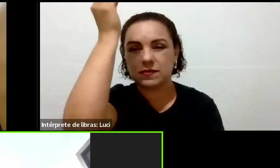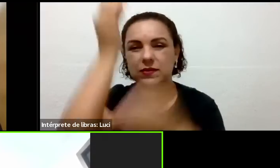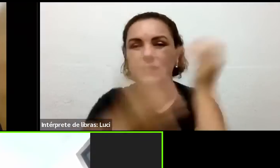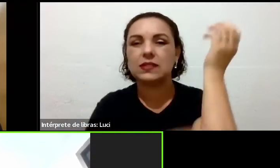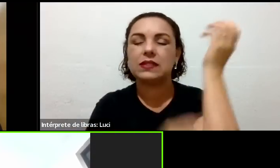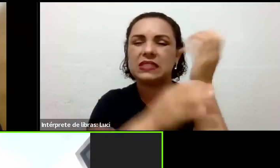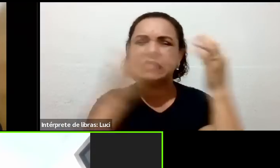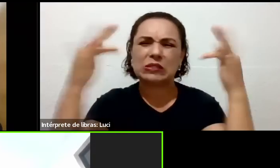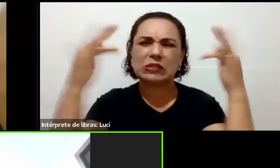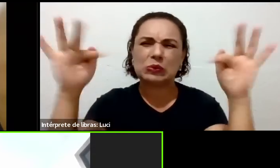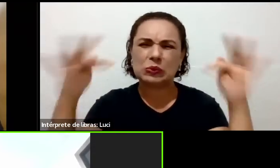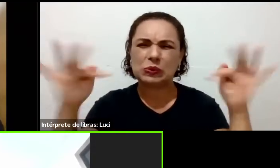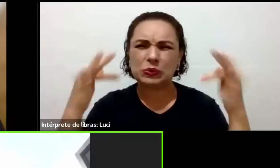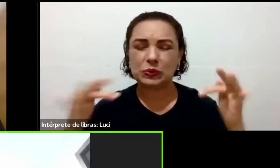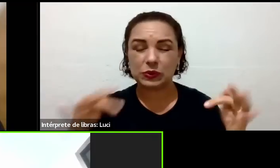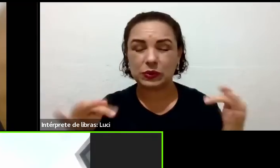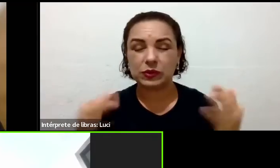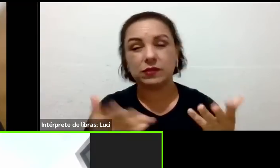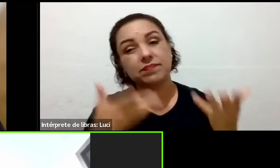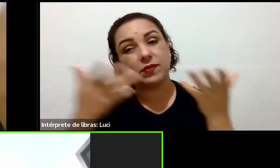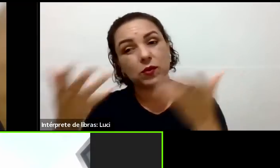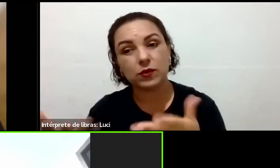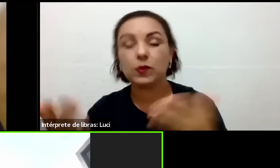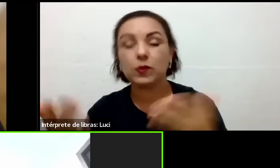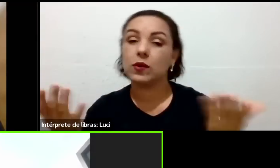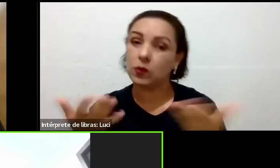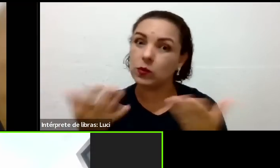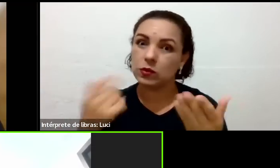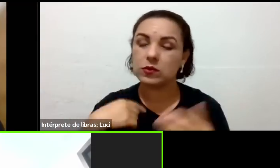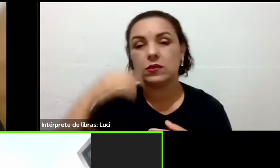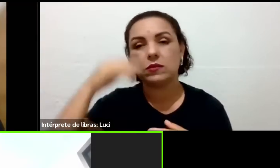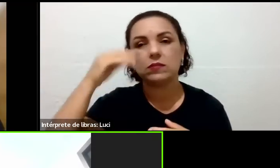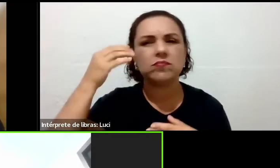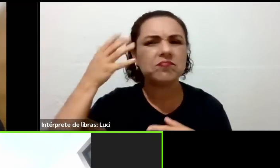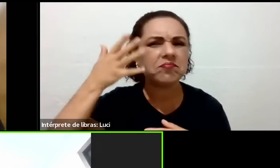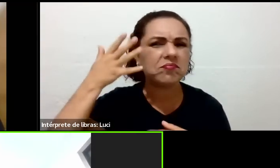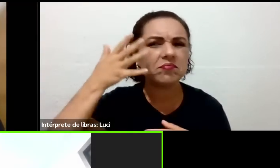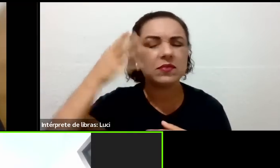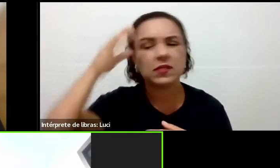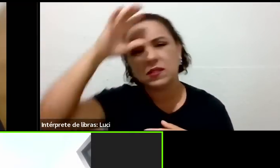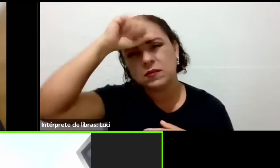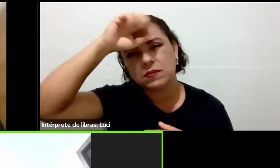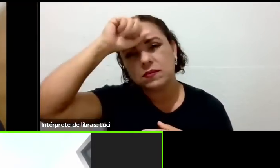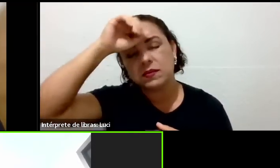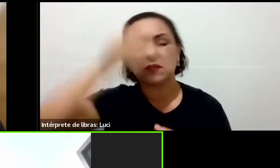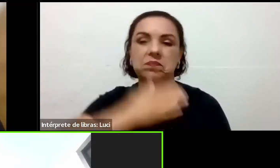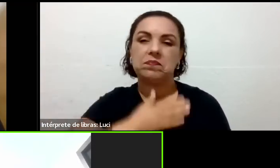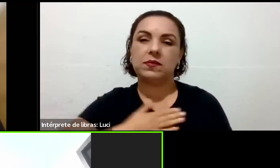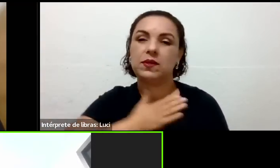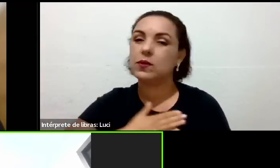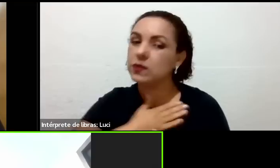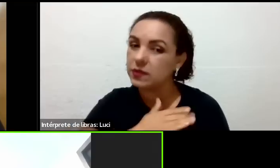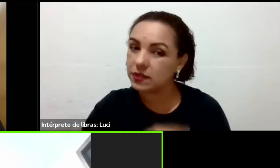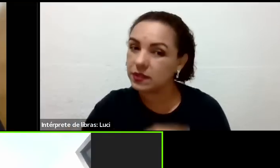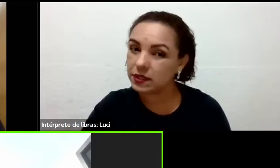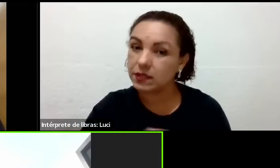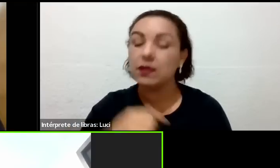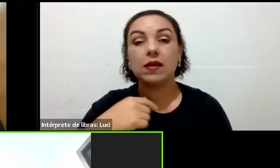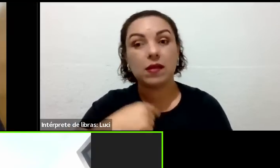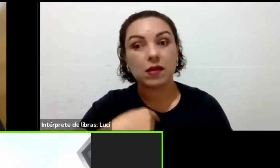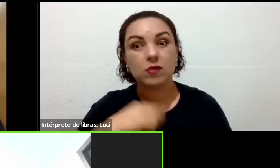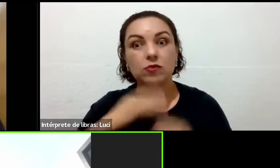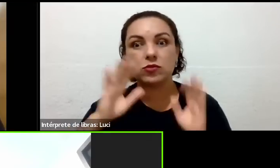desafio aí, né? Eu achei muito interessante. Eu sou uma consumidora número um de água, Eu bebo de três a quatro litros de água